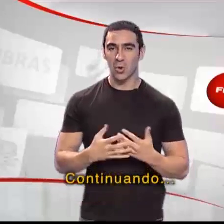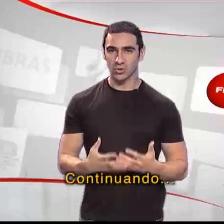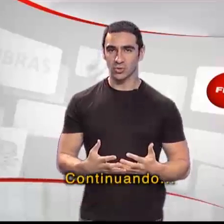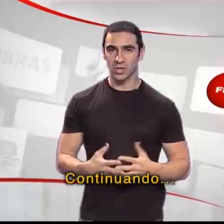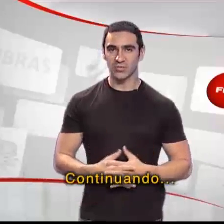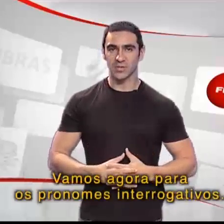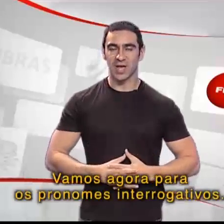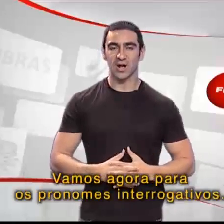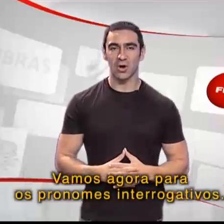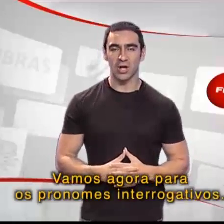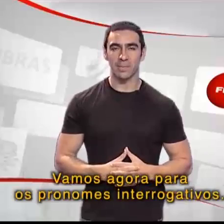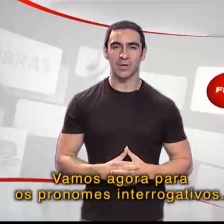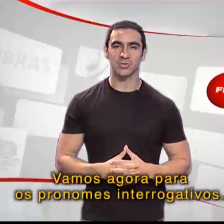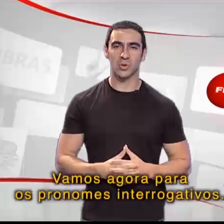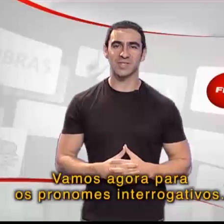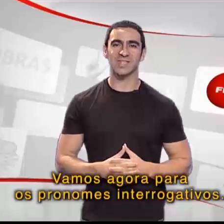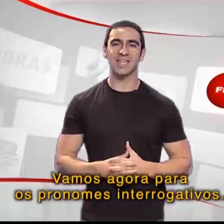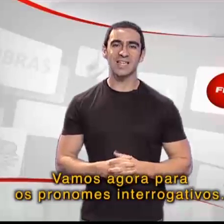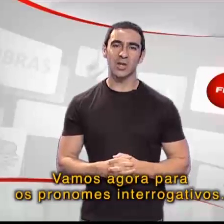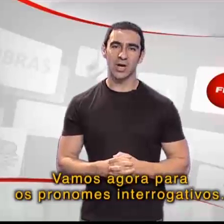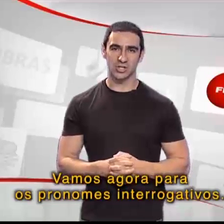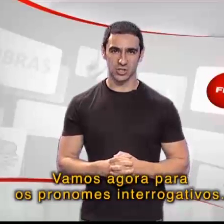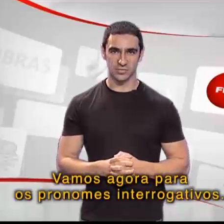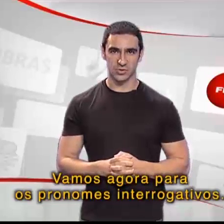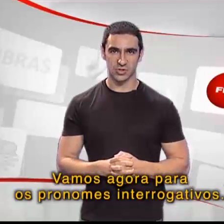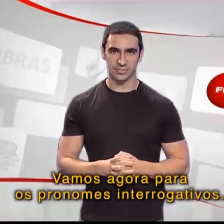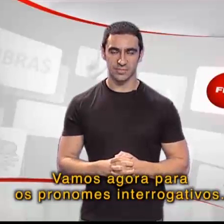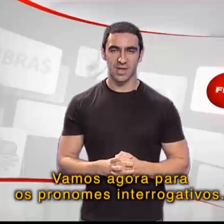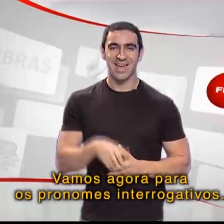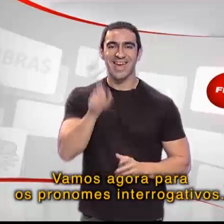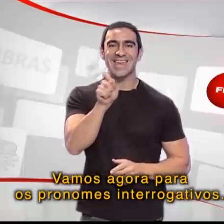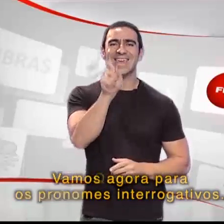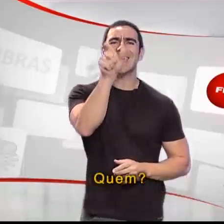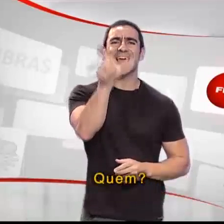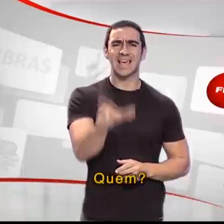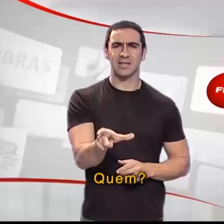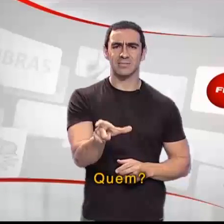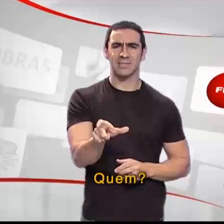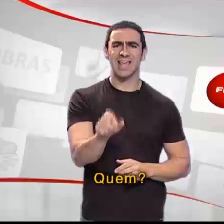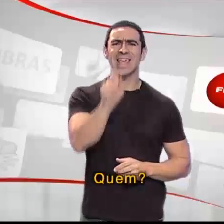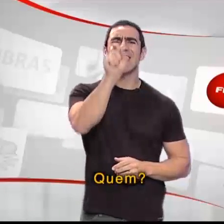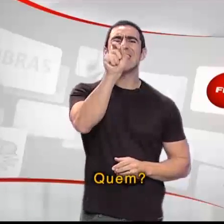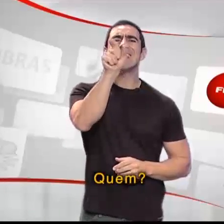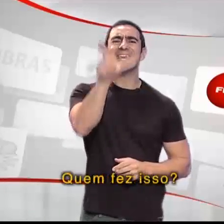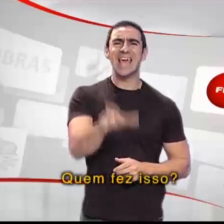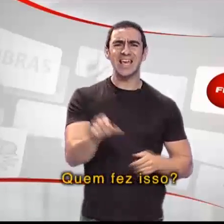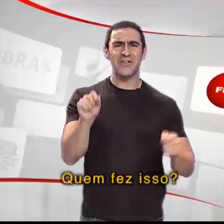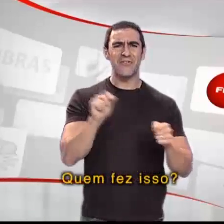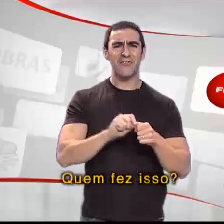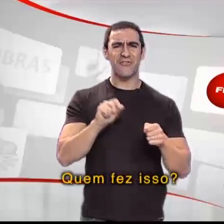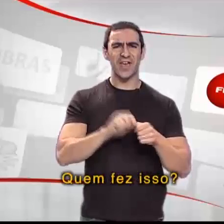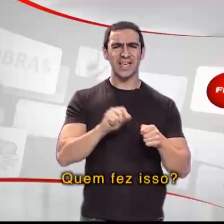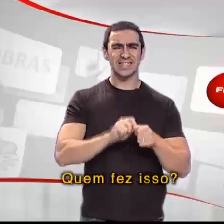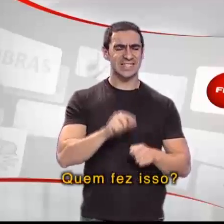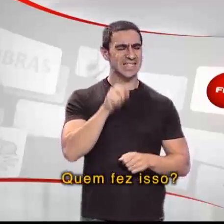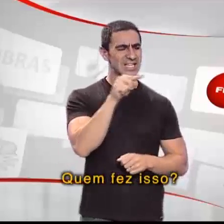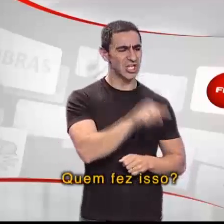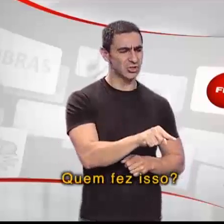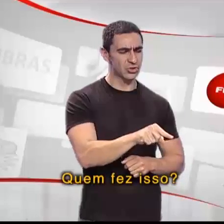Continuando, vamos agora para os pronomes interrogativos. Quem? Quem fez isso?